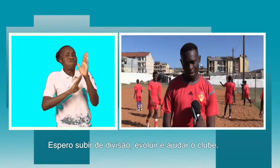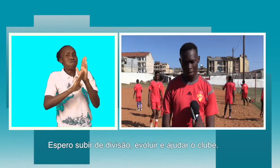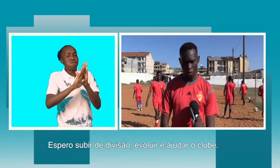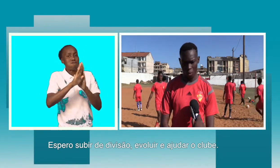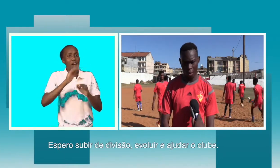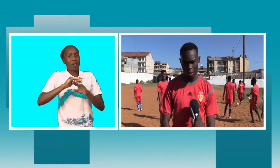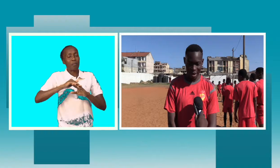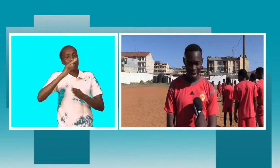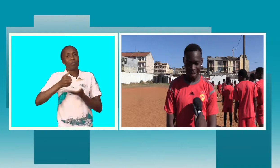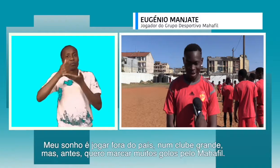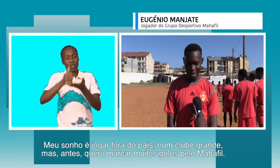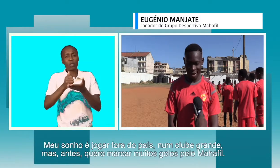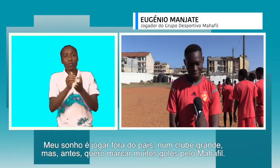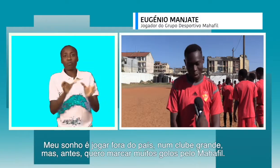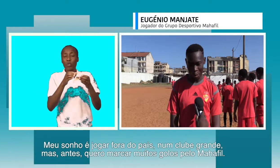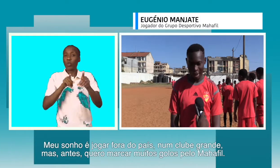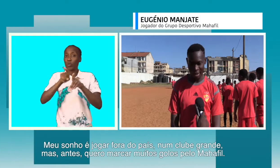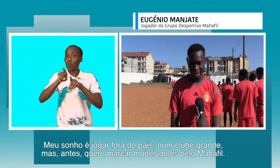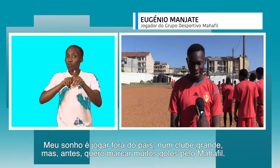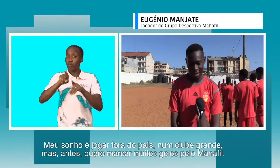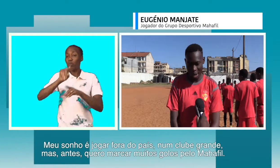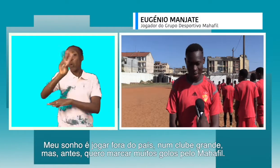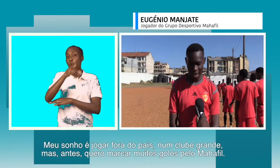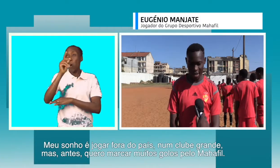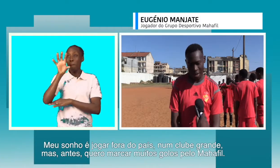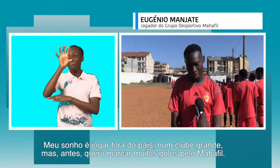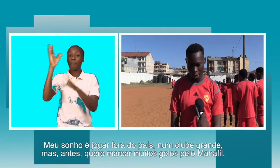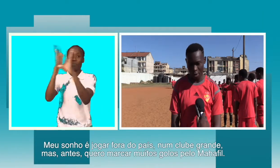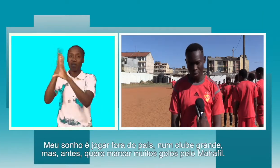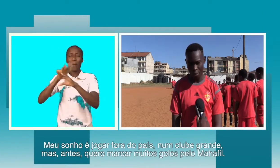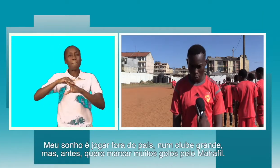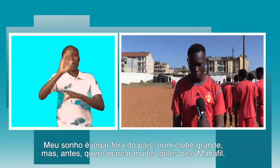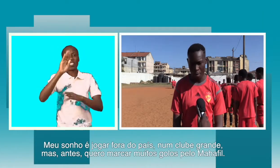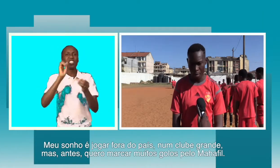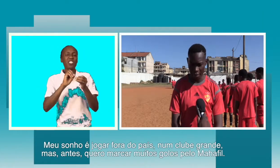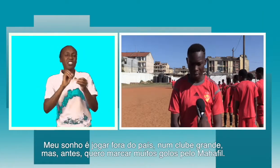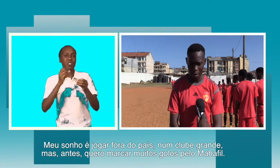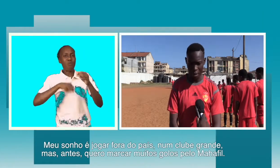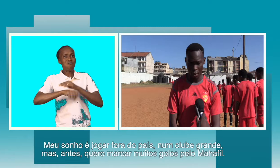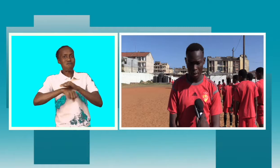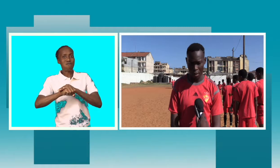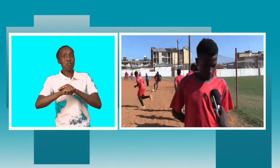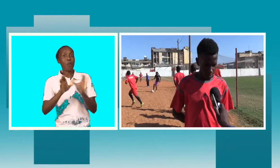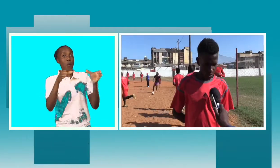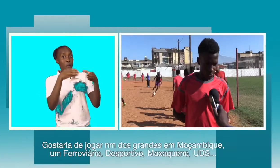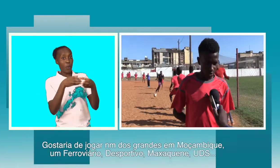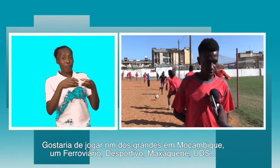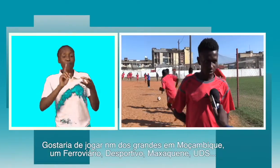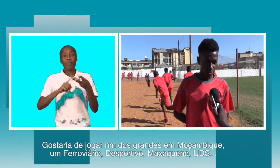ajudar mais o clube. Jogar fora do país, nas equipes grandes. Marcar mais golos pelo clube. Uma filha primeiro. A ambição é jogar longe,